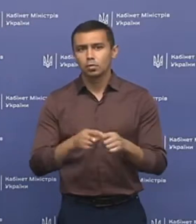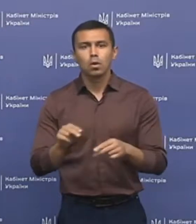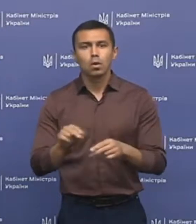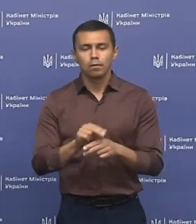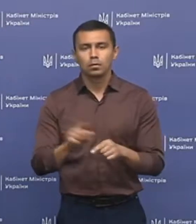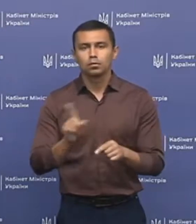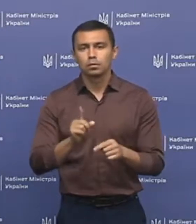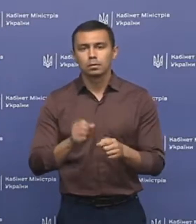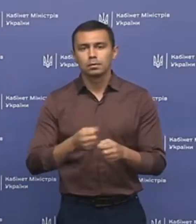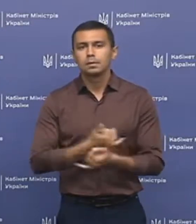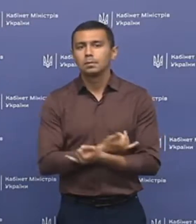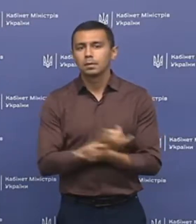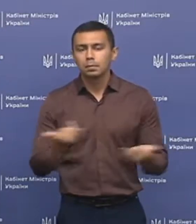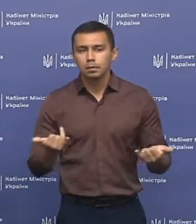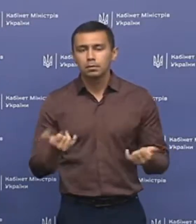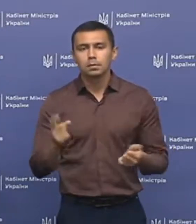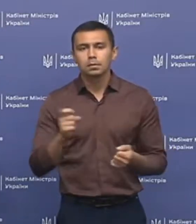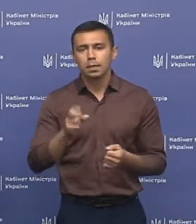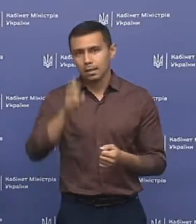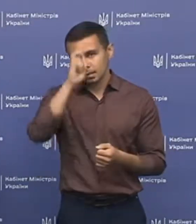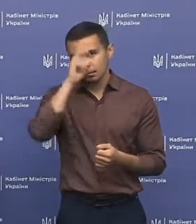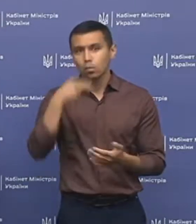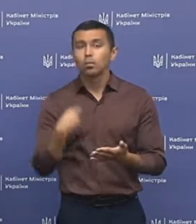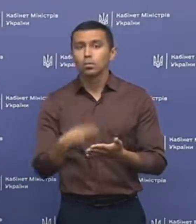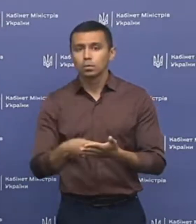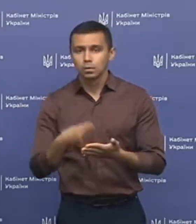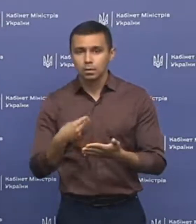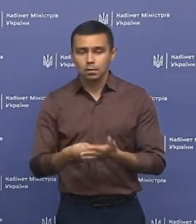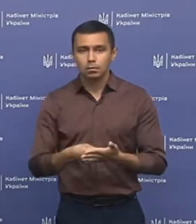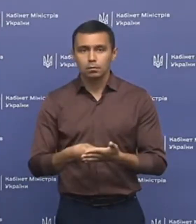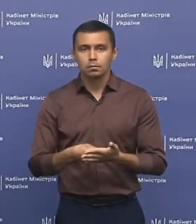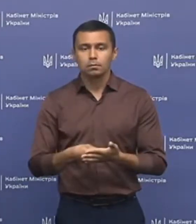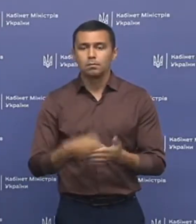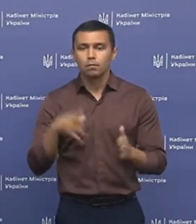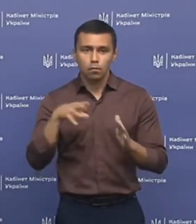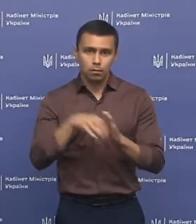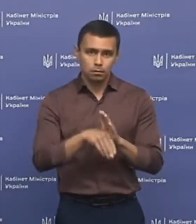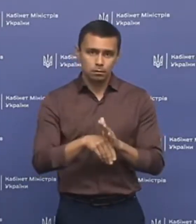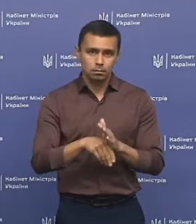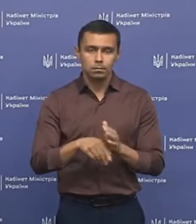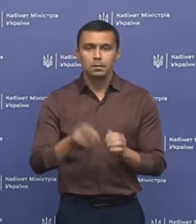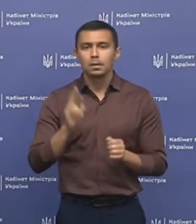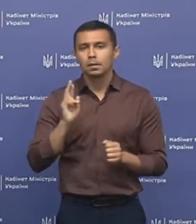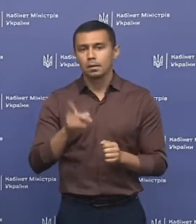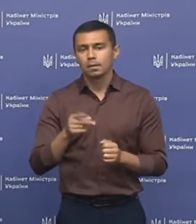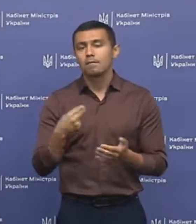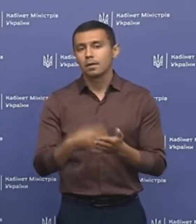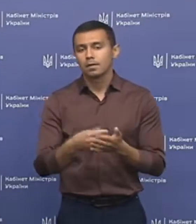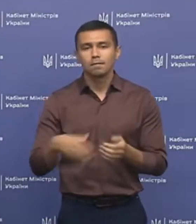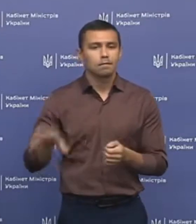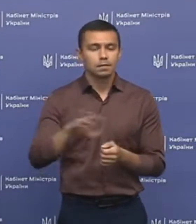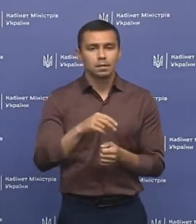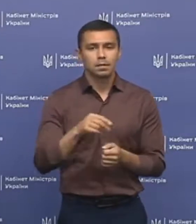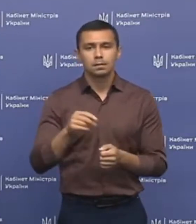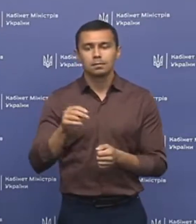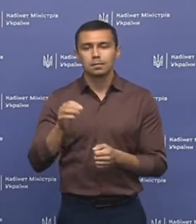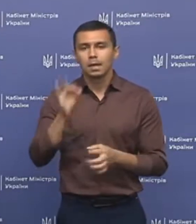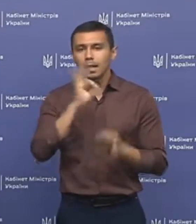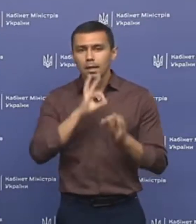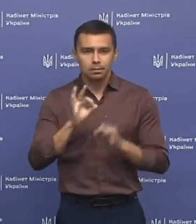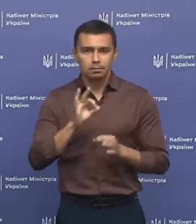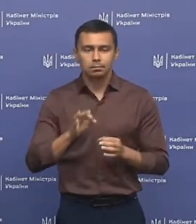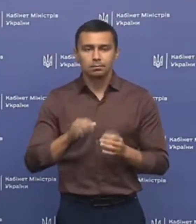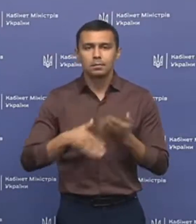лікування, те, що забезпечується з державного бюджету, входить як вартість всіх лікарських засобів,